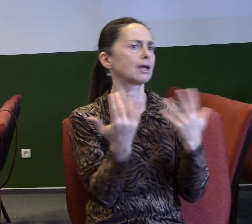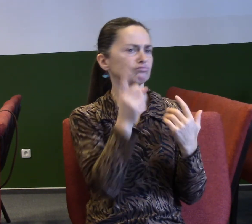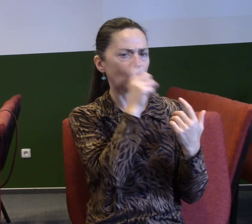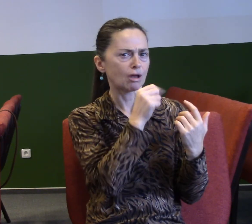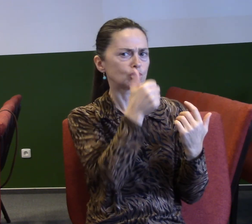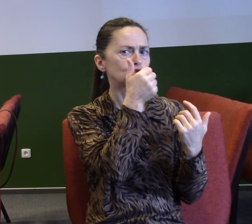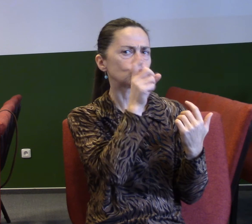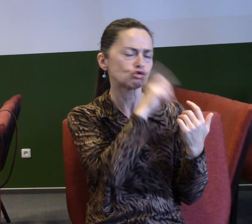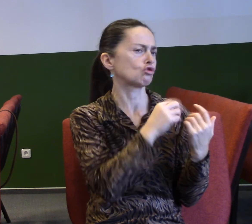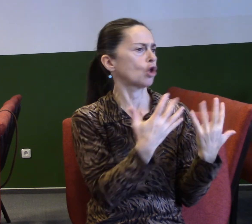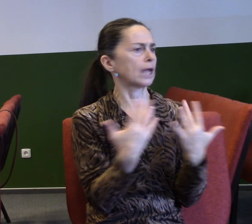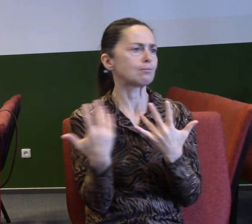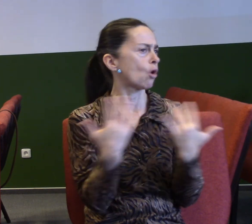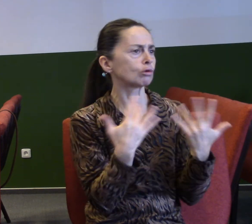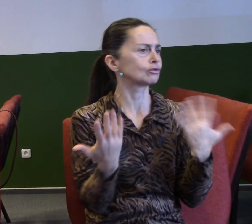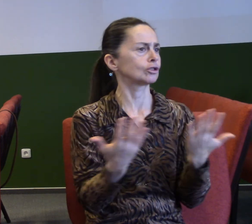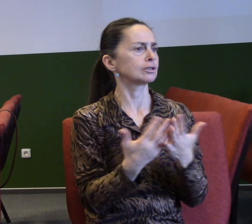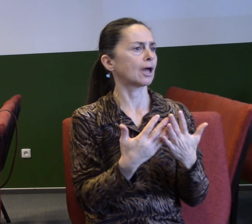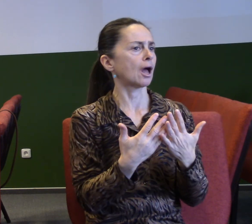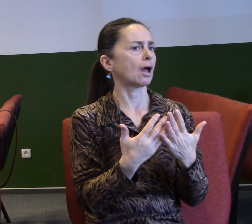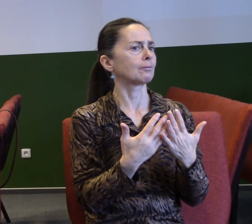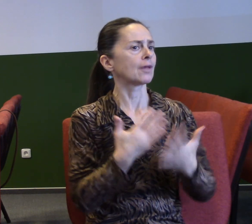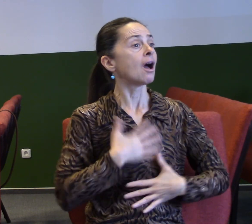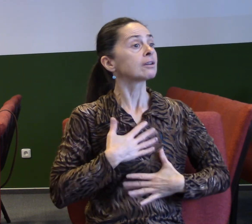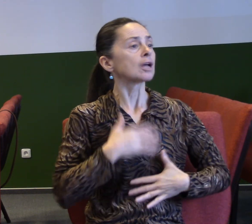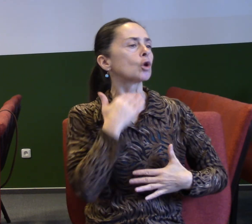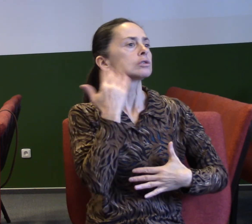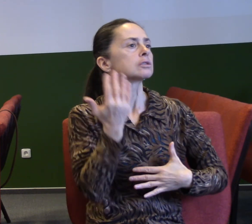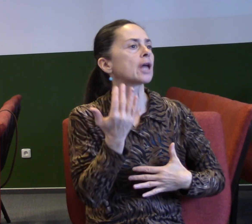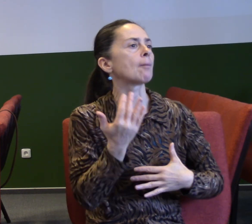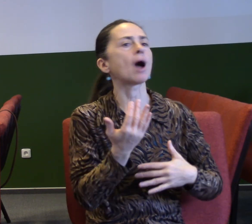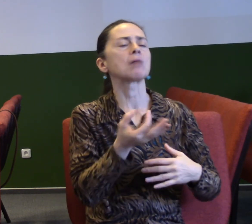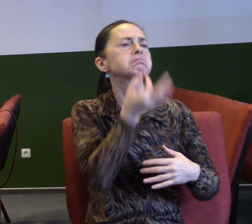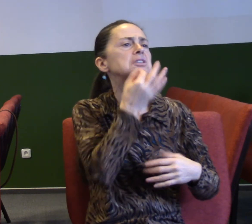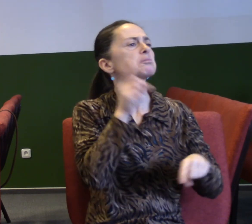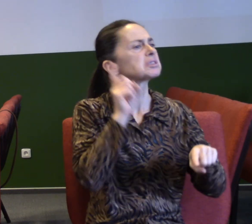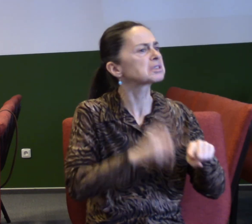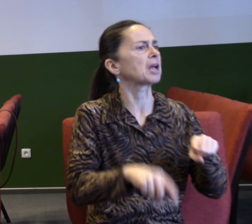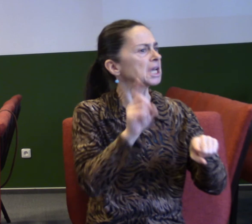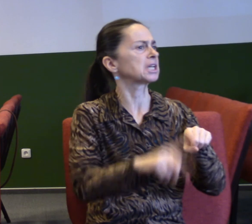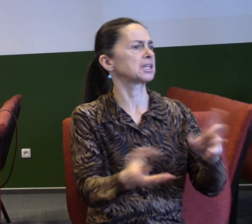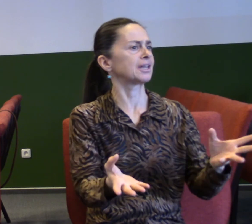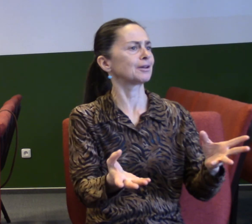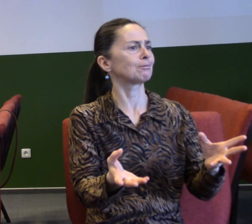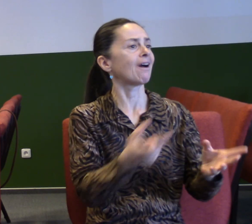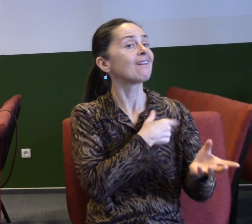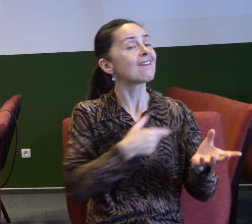neraduje se z nepravosti, ale raduje se spolu s pravdou. Láska teda všechno snáší, všemu